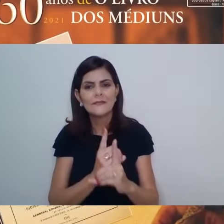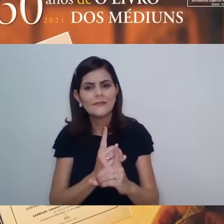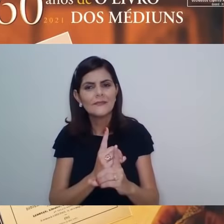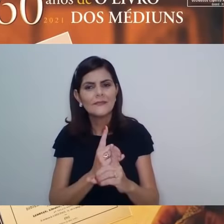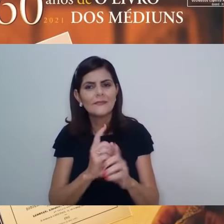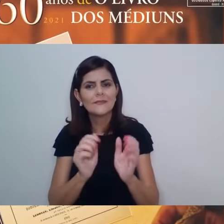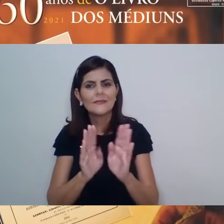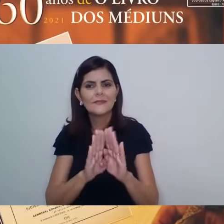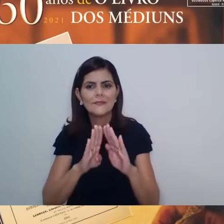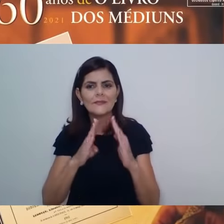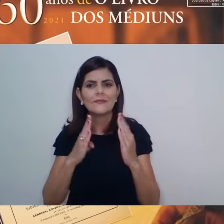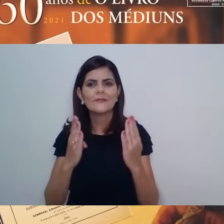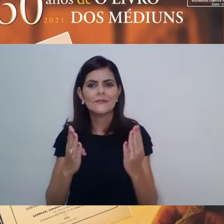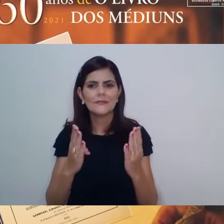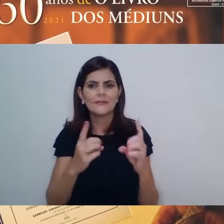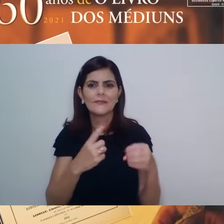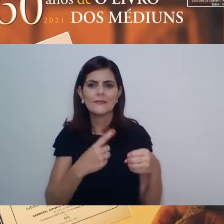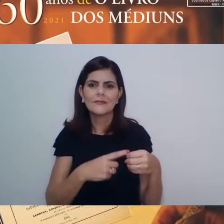Damasco.